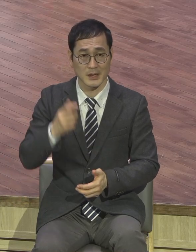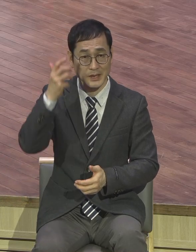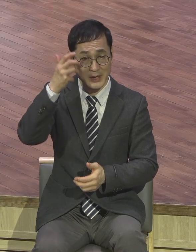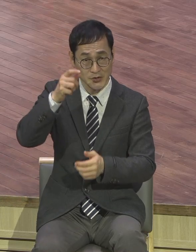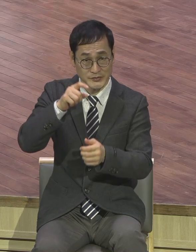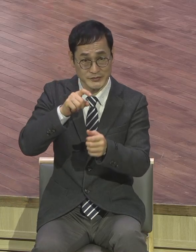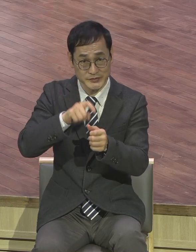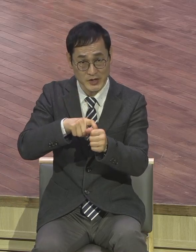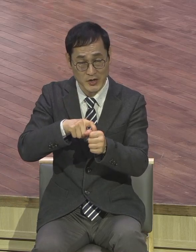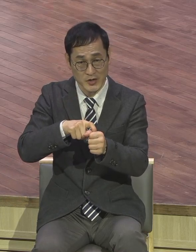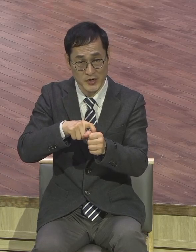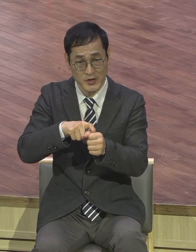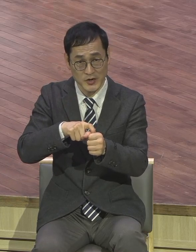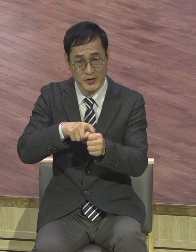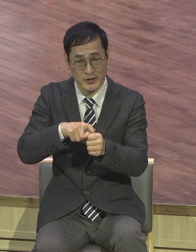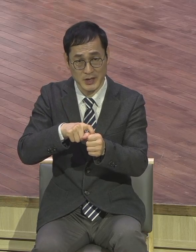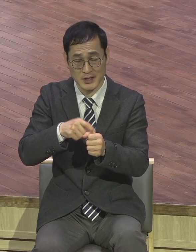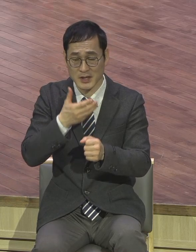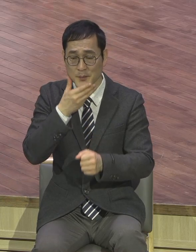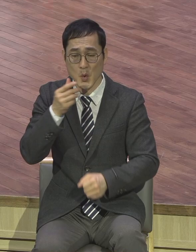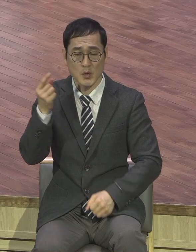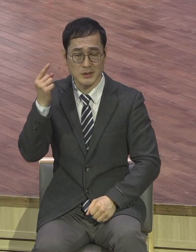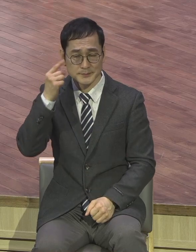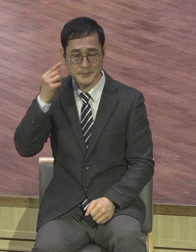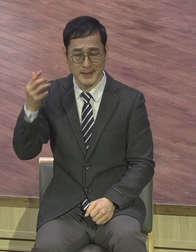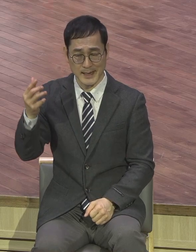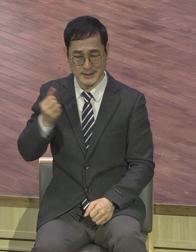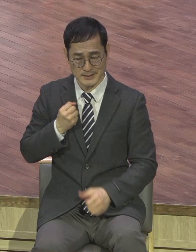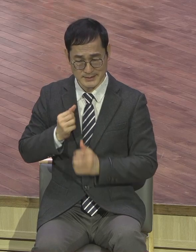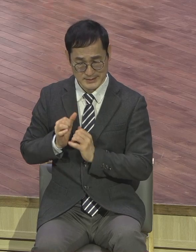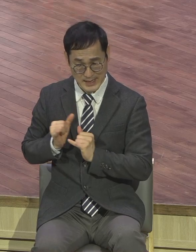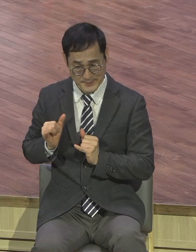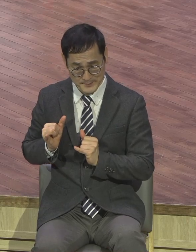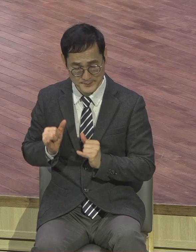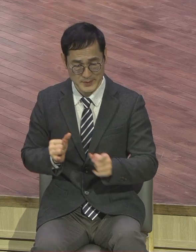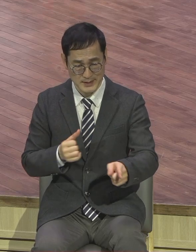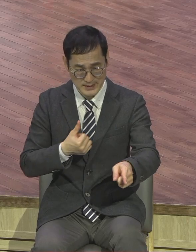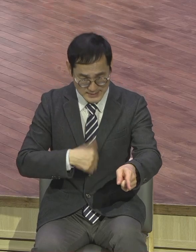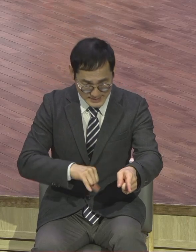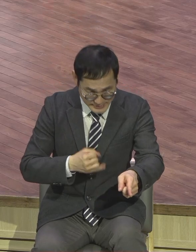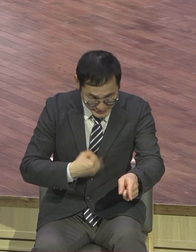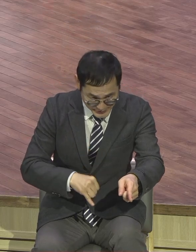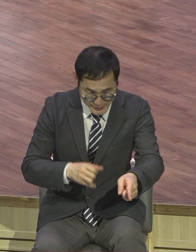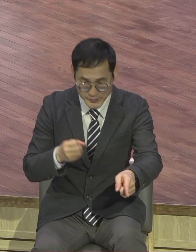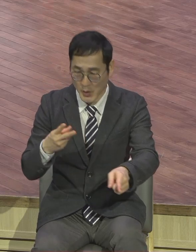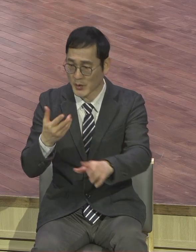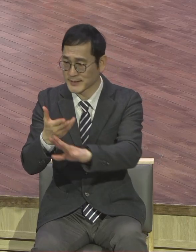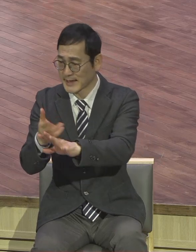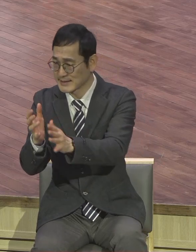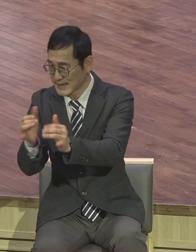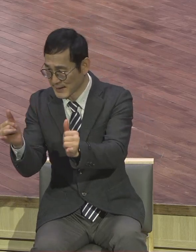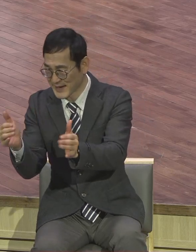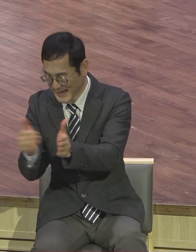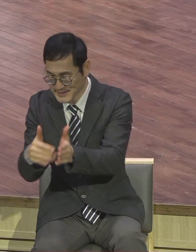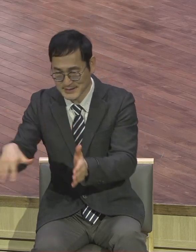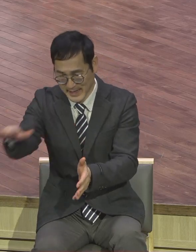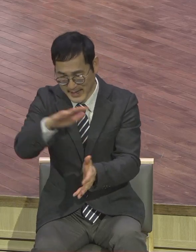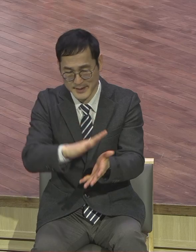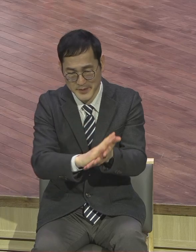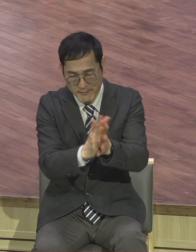복음까지 하나님의 자녀는 자신뿐만 아니에요. 자신뿐만 아니라 다른 사람을 변화시키는 수준까지 가야 돼요.